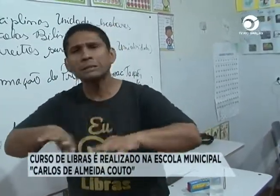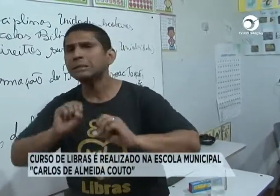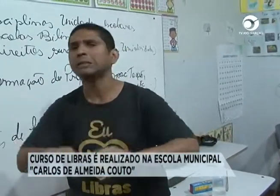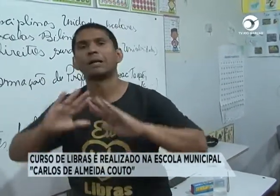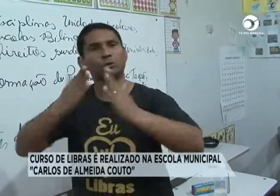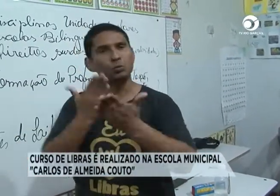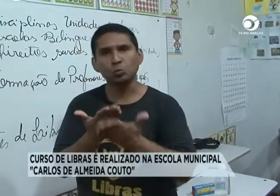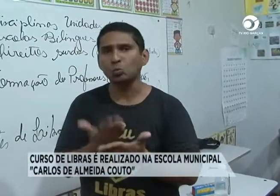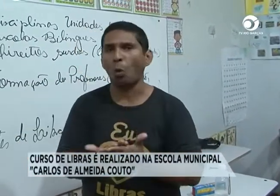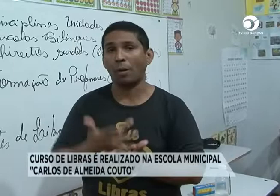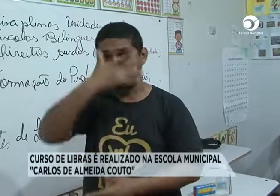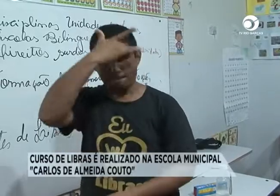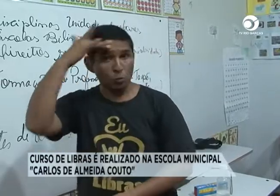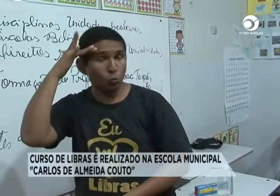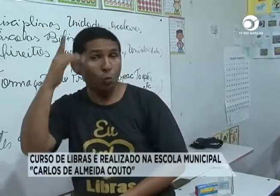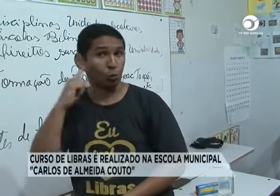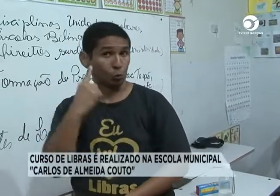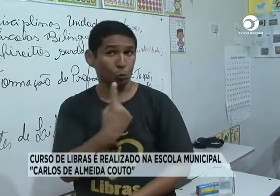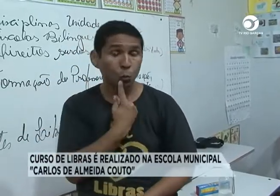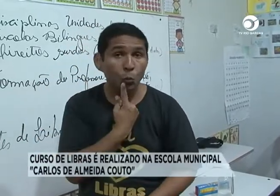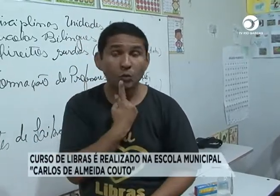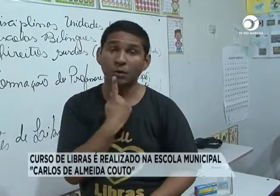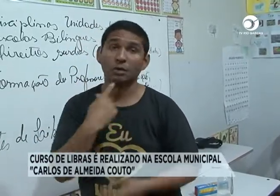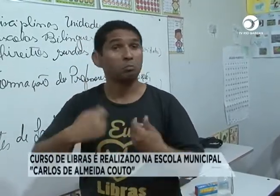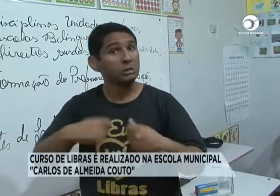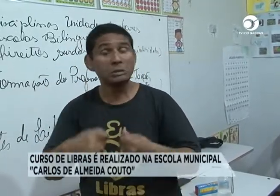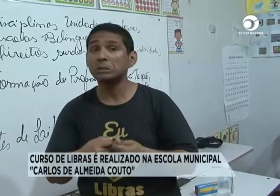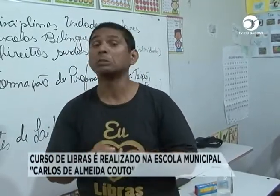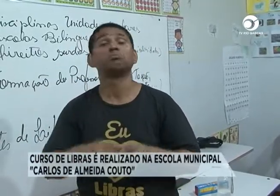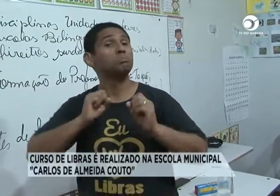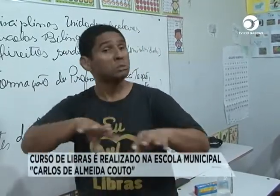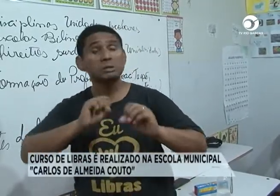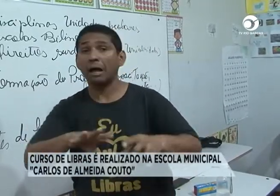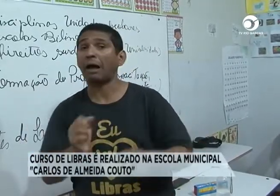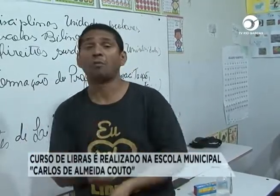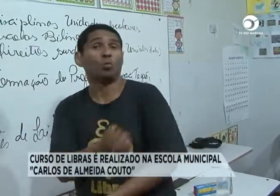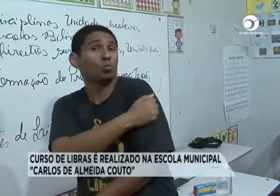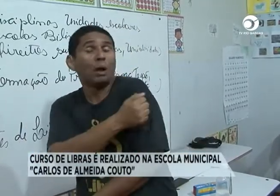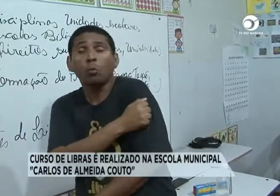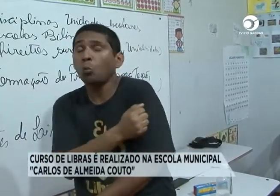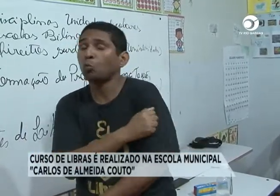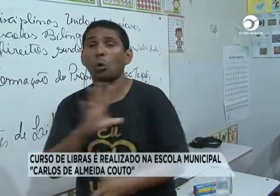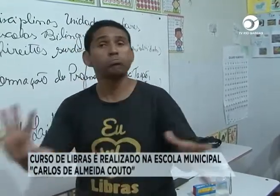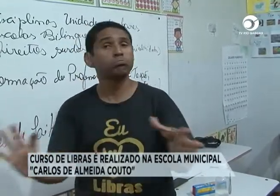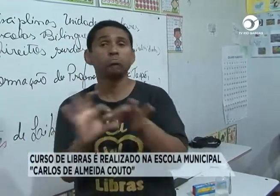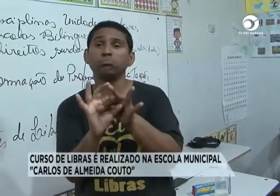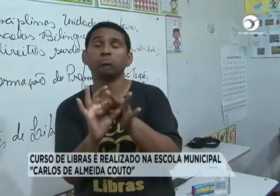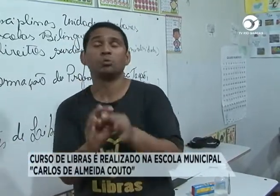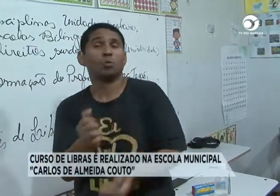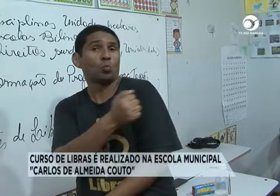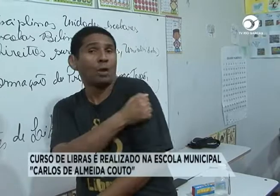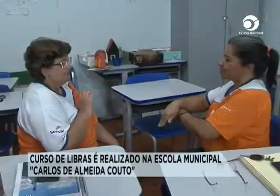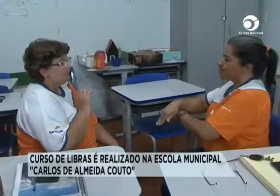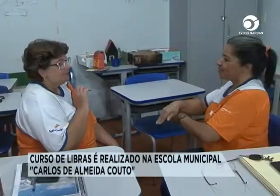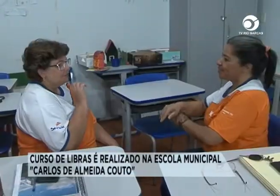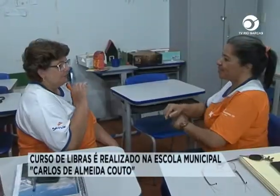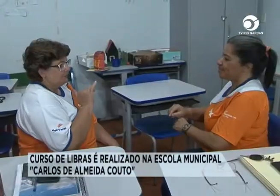disciplinas precisam ensinar nas escolas, as pessoas surdas precisam aprender e precisam ensinar, os alunos precisam estar